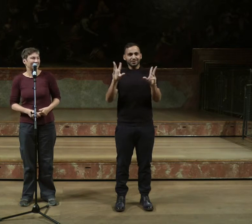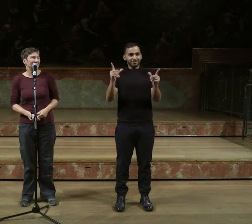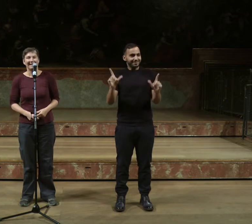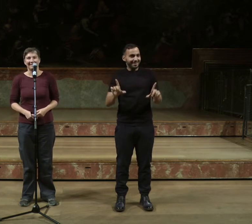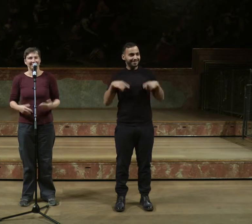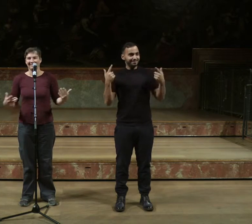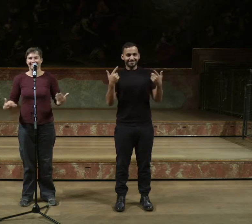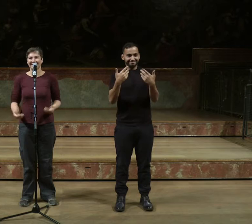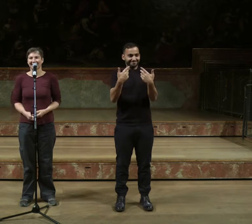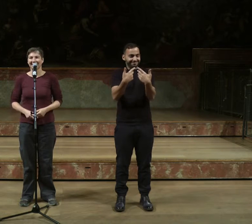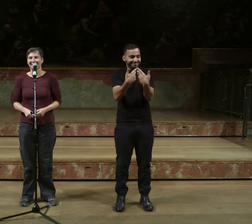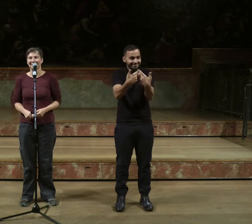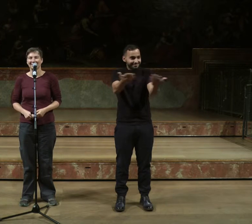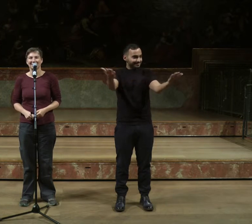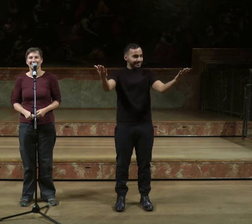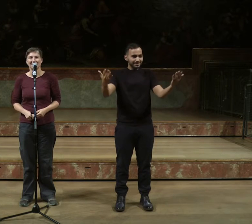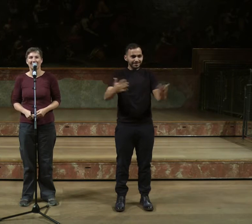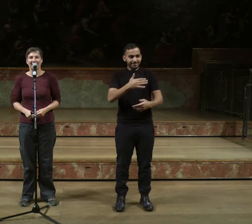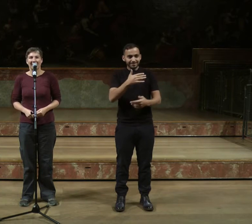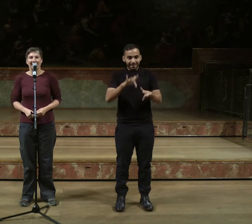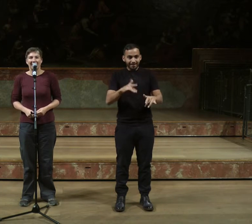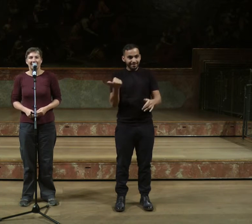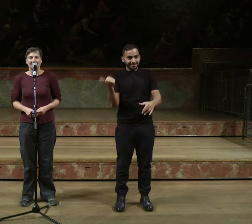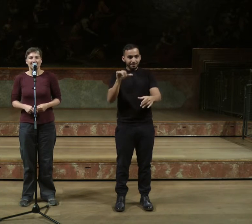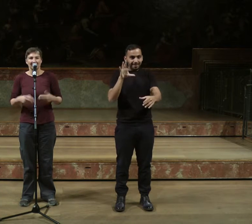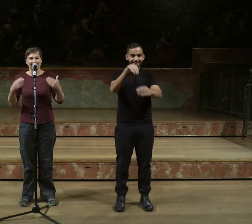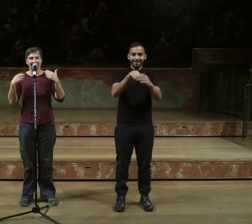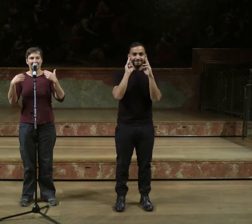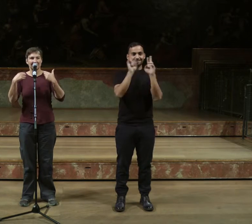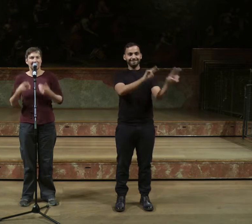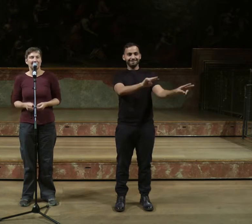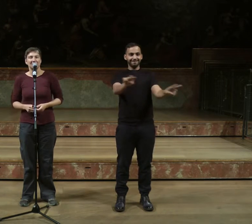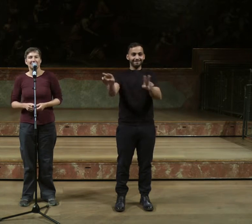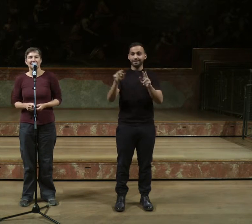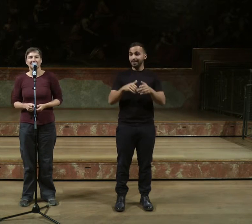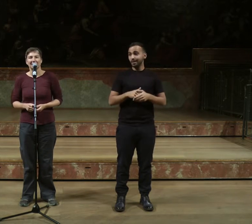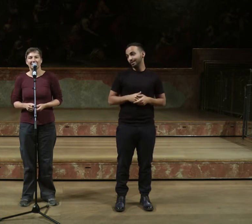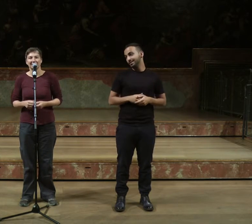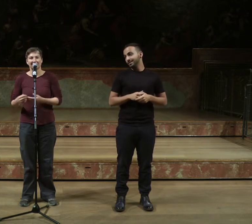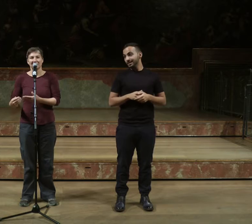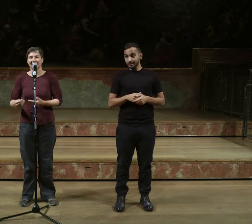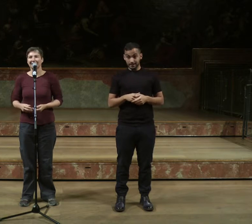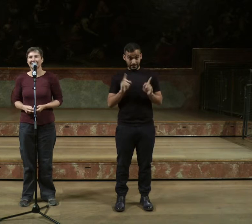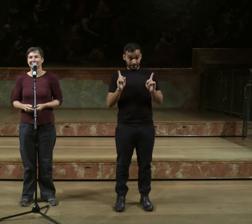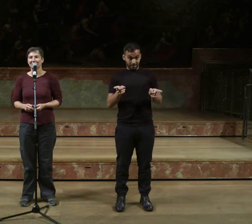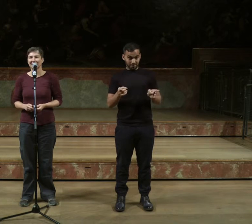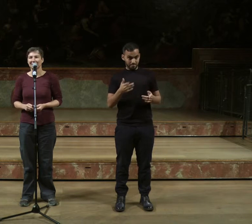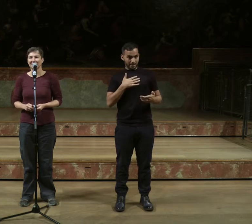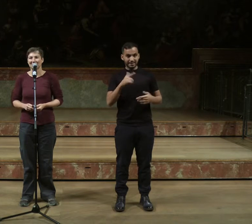das sehen zu dürfen. Ich darf ebenfalls meinen zweiten Text machen, also ich